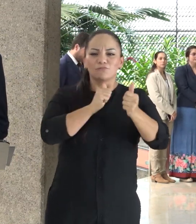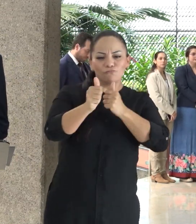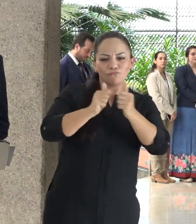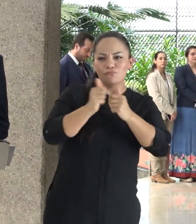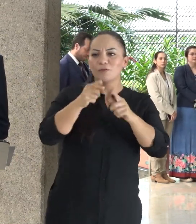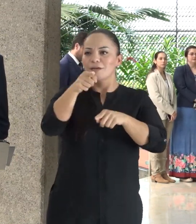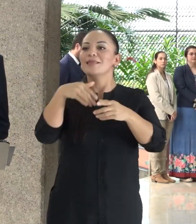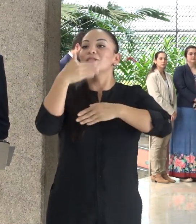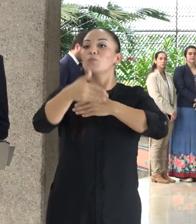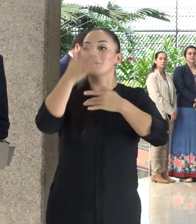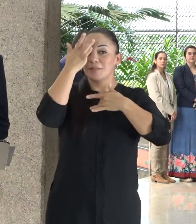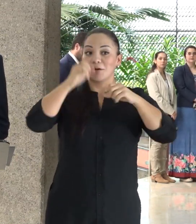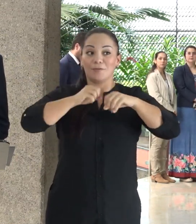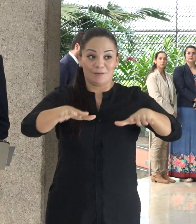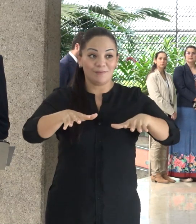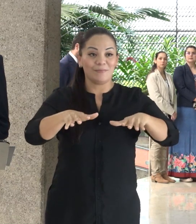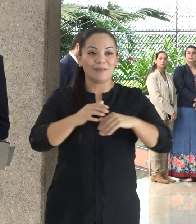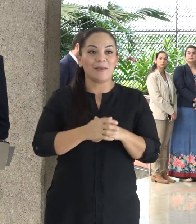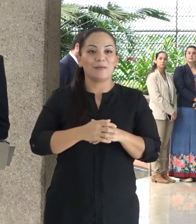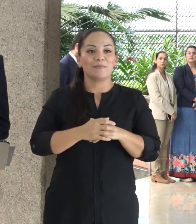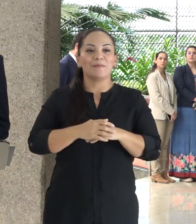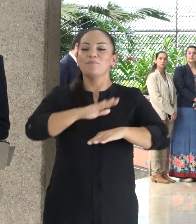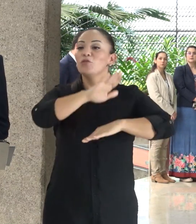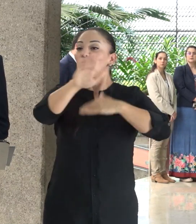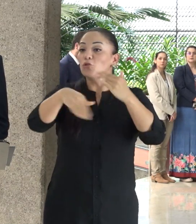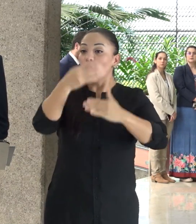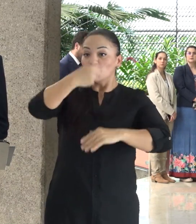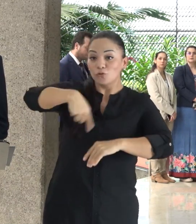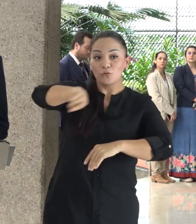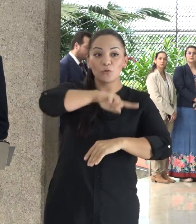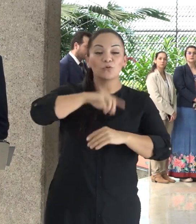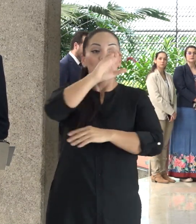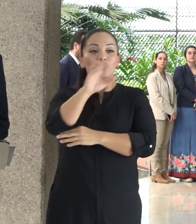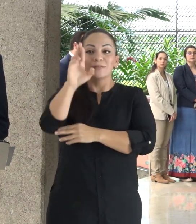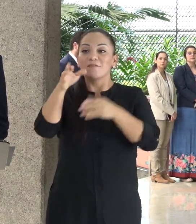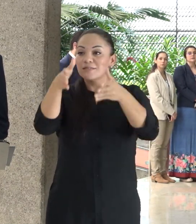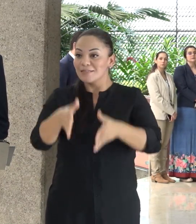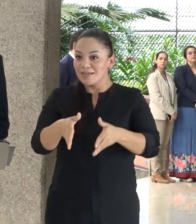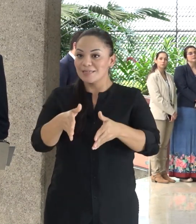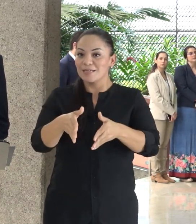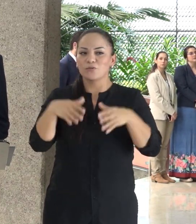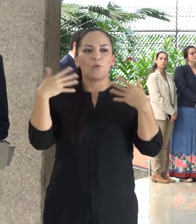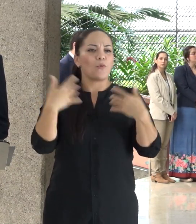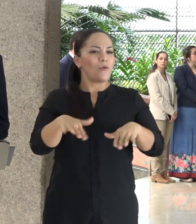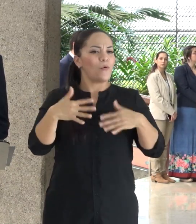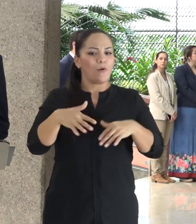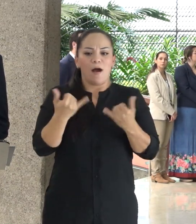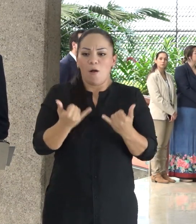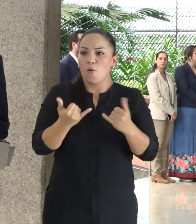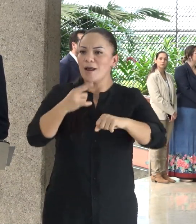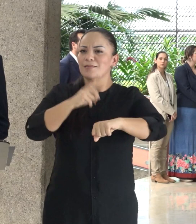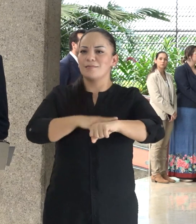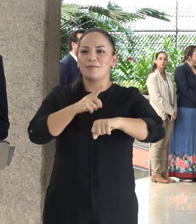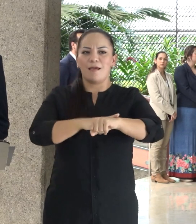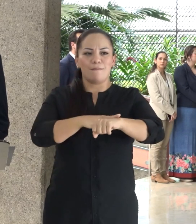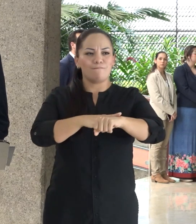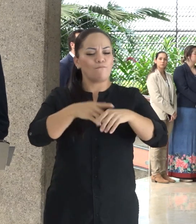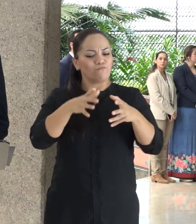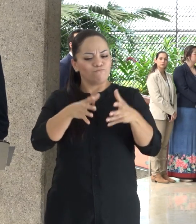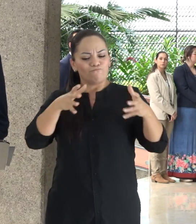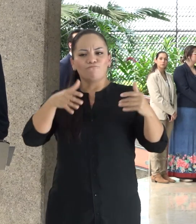Para todos nosotros, todos los costarricenses, estos son tiempos de grandes